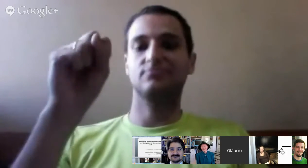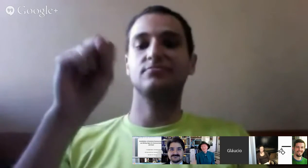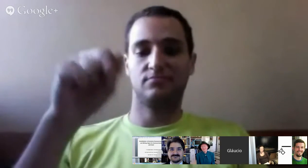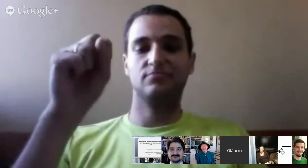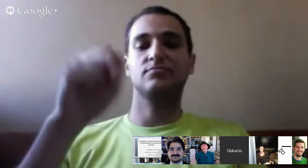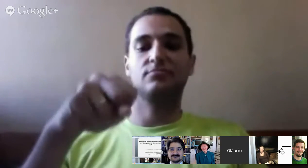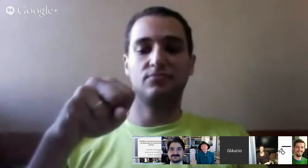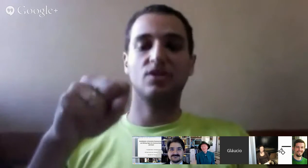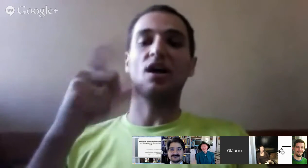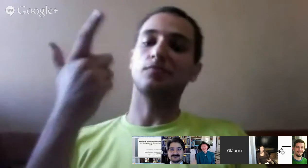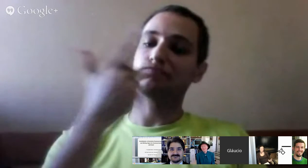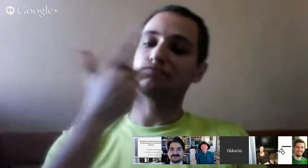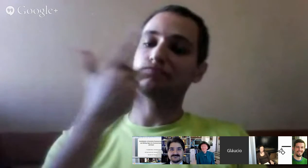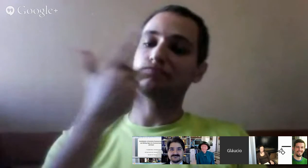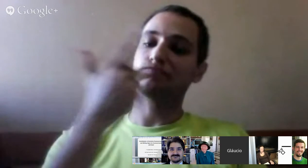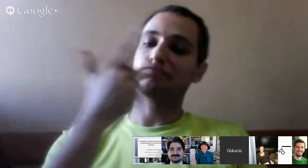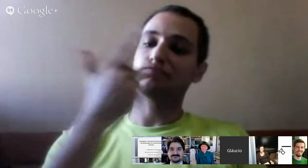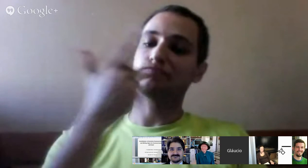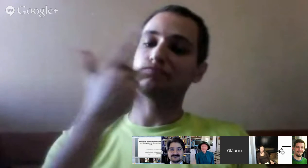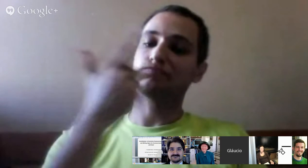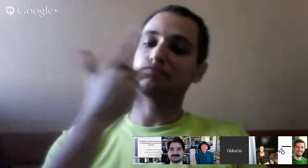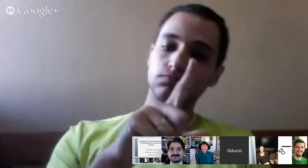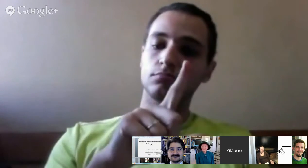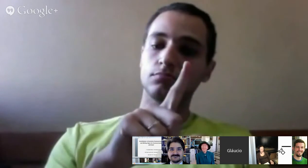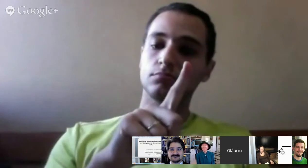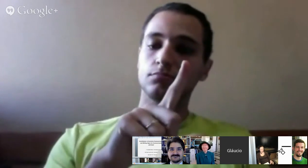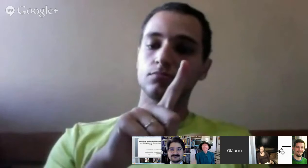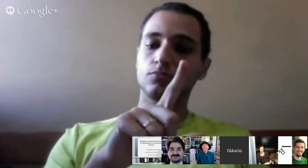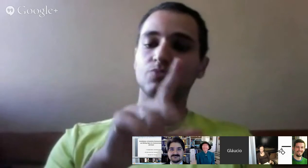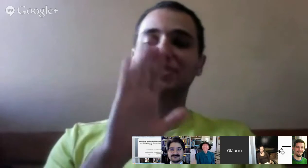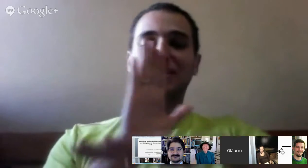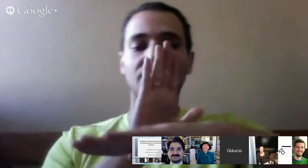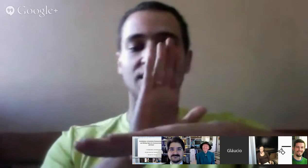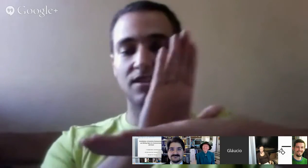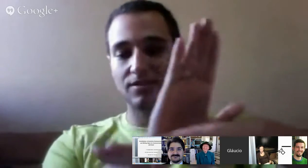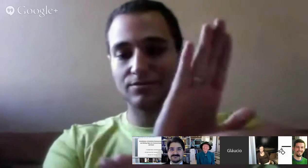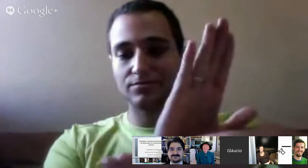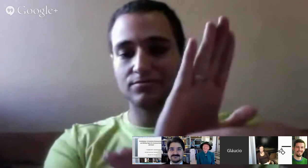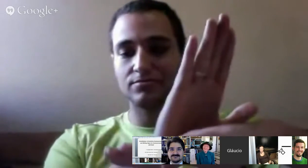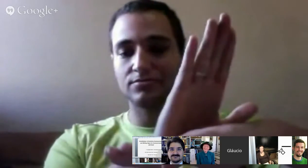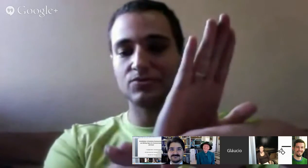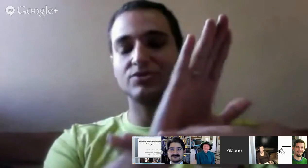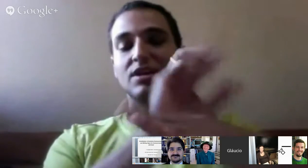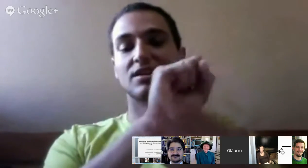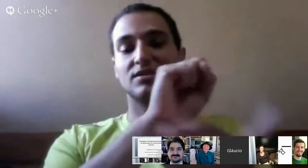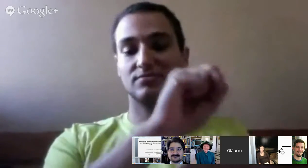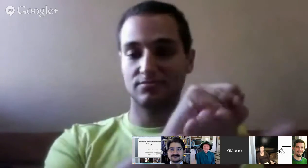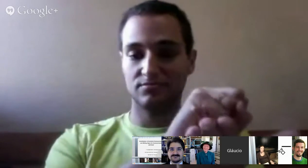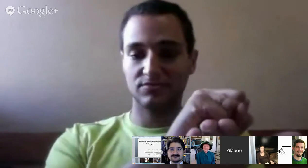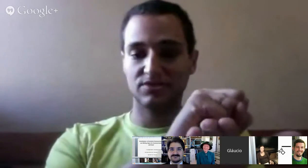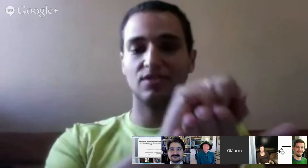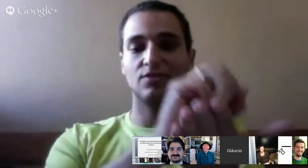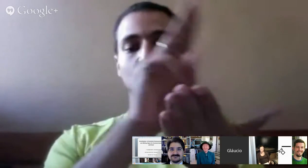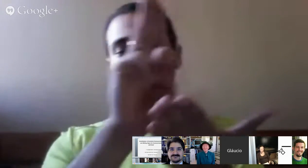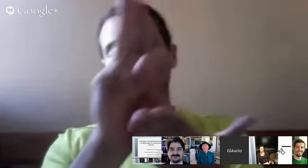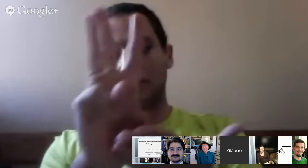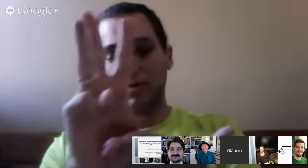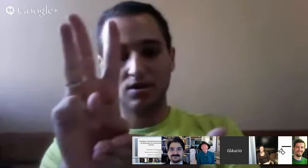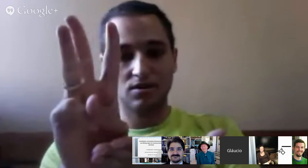exemplo, se quisesse, se perguntasse se ela queria tomar banho, ela poderia responder sim ou não através